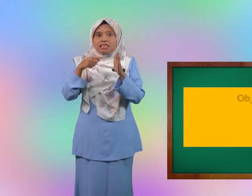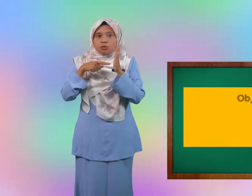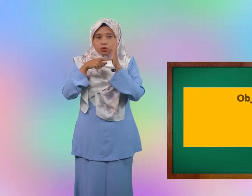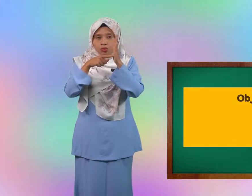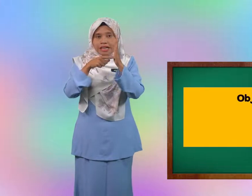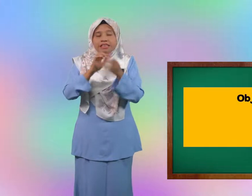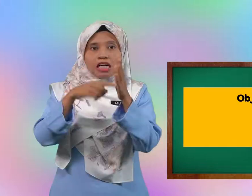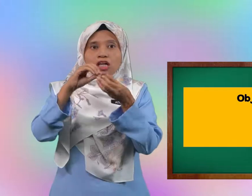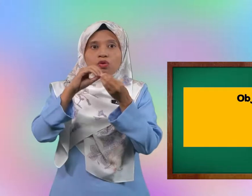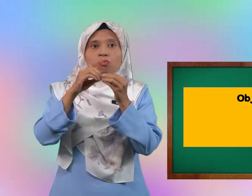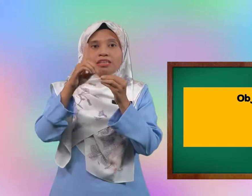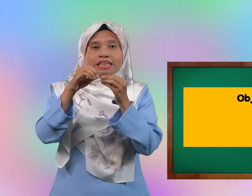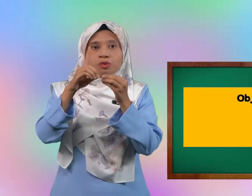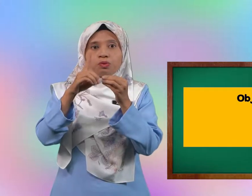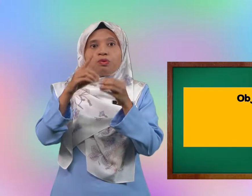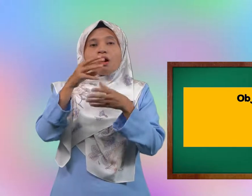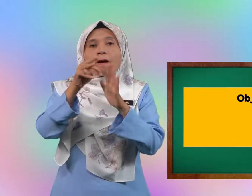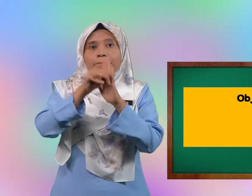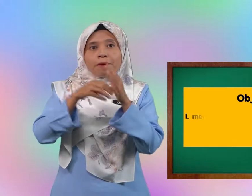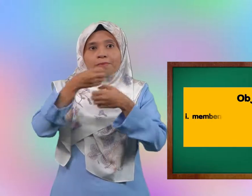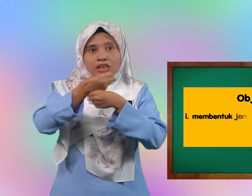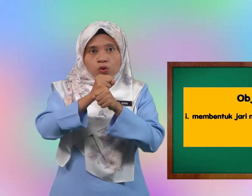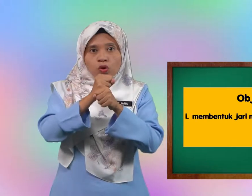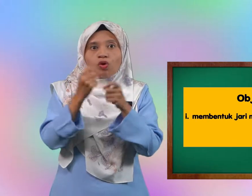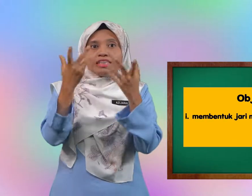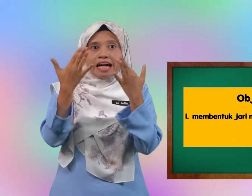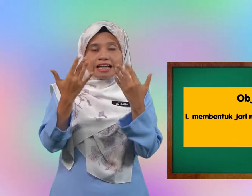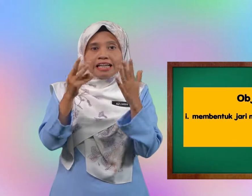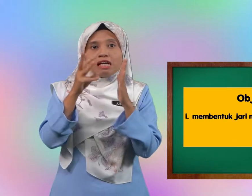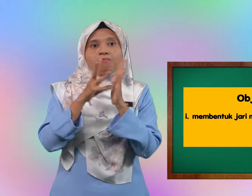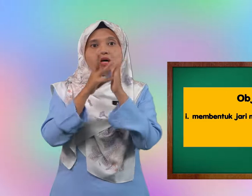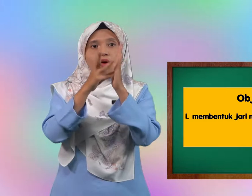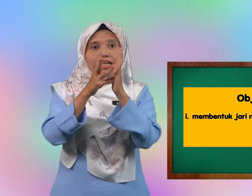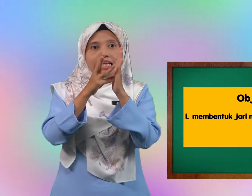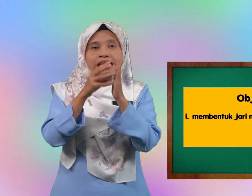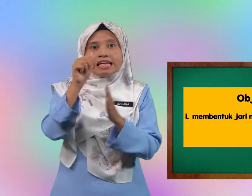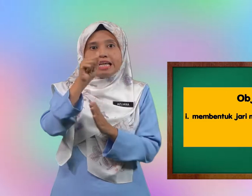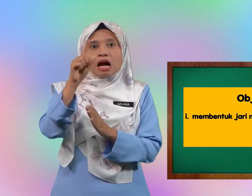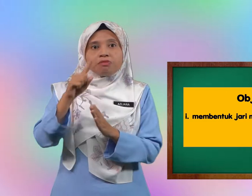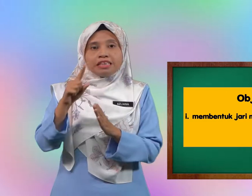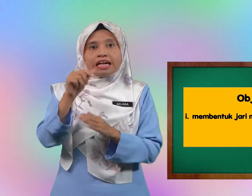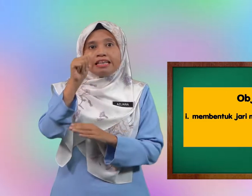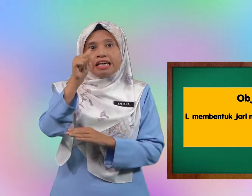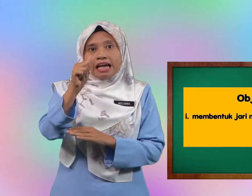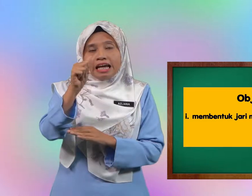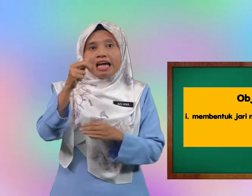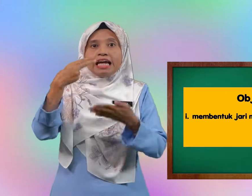tunjukkan. Nombor satu, membentuk jari mewakili abjad A